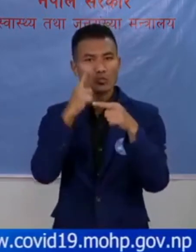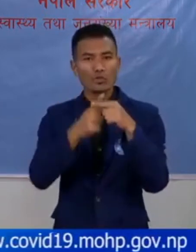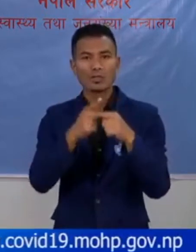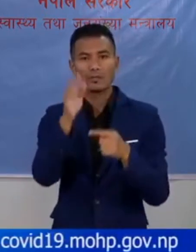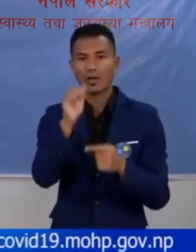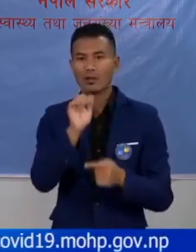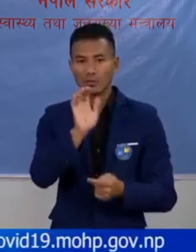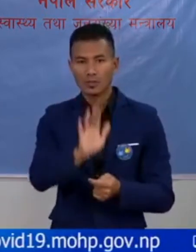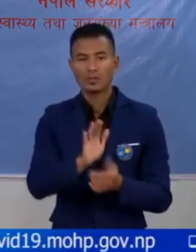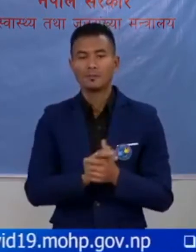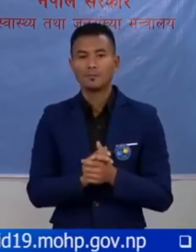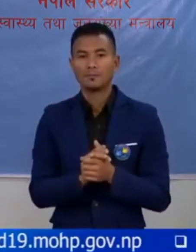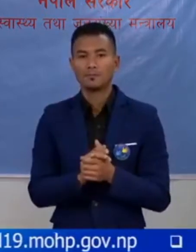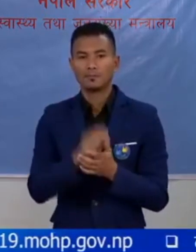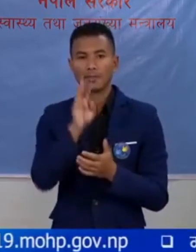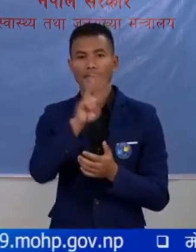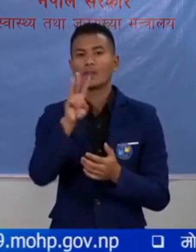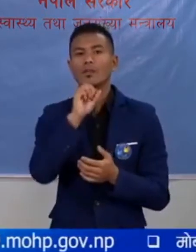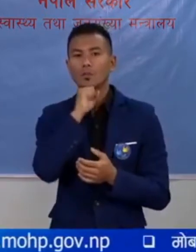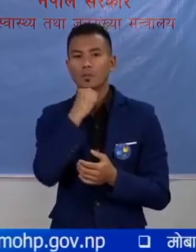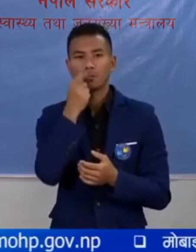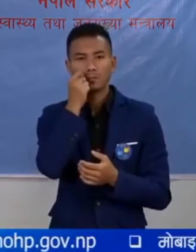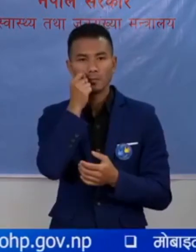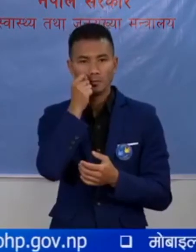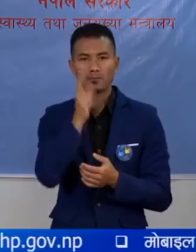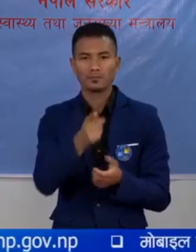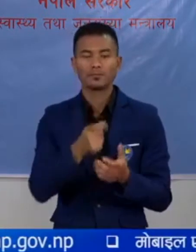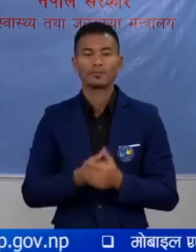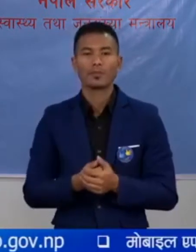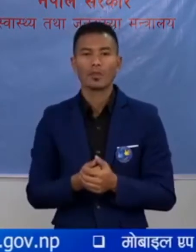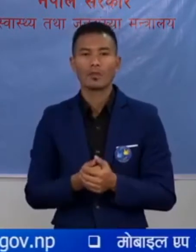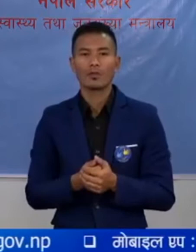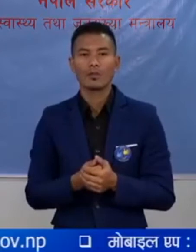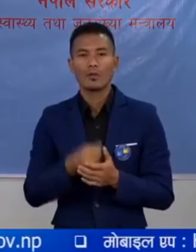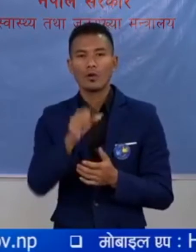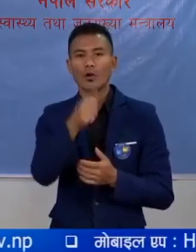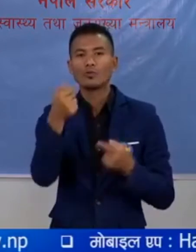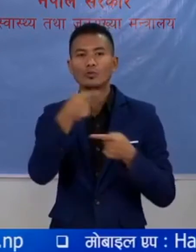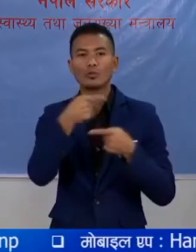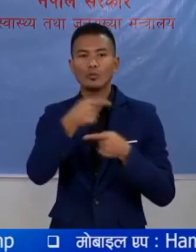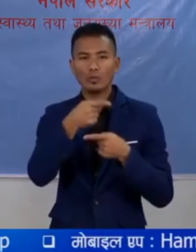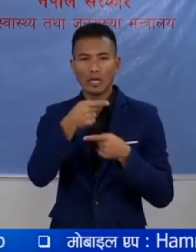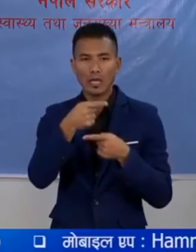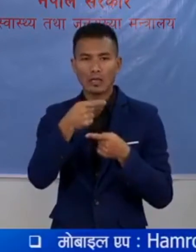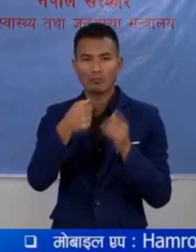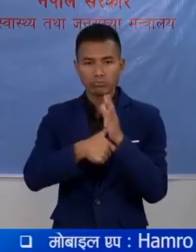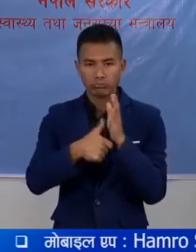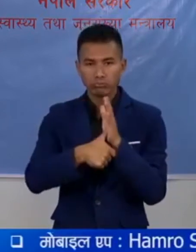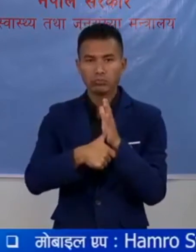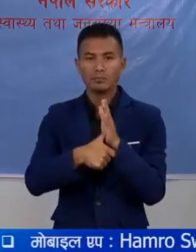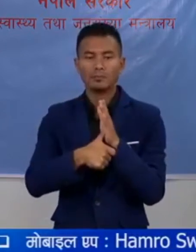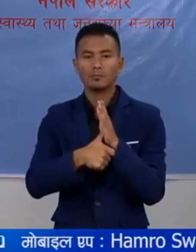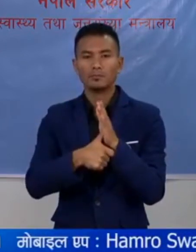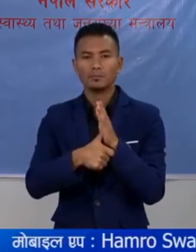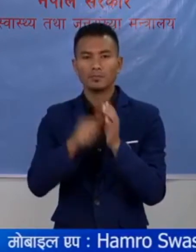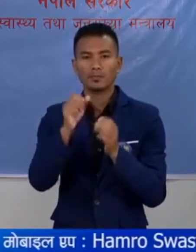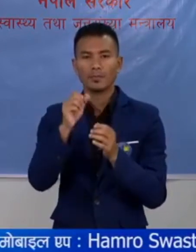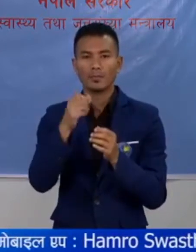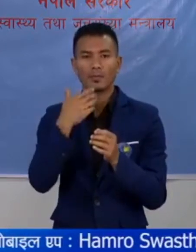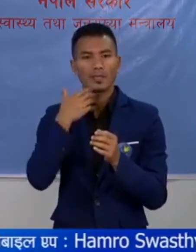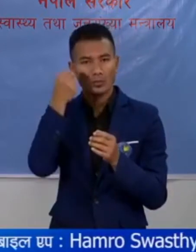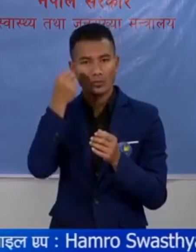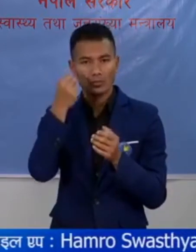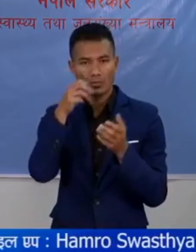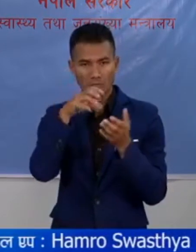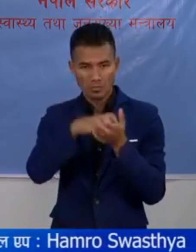देखेको छा उनी त्याक्तिस बर्षिया पुरुशुन अन्यको नमुना प्रिक्षेन राष्टे जन